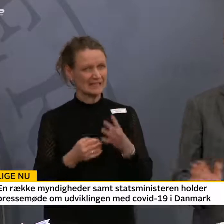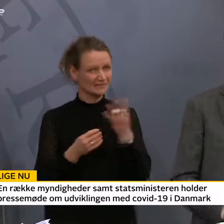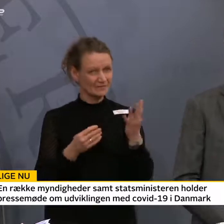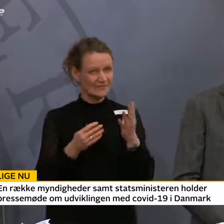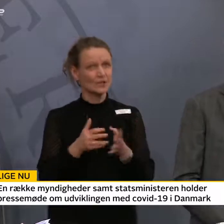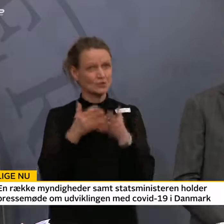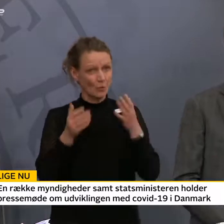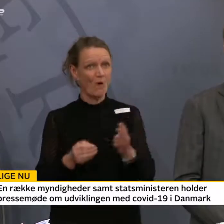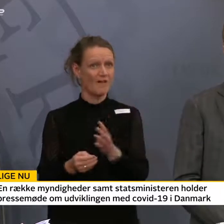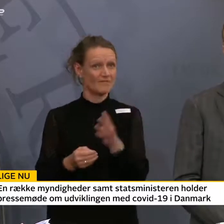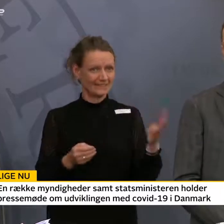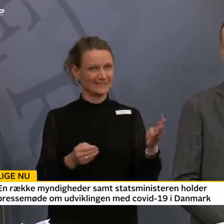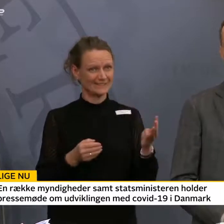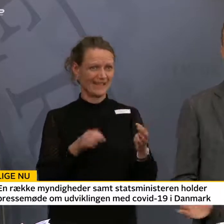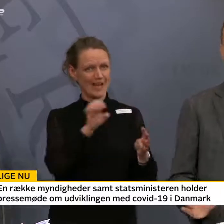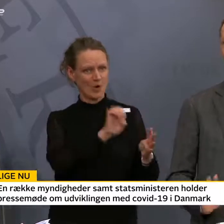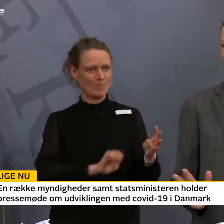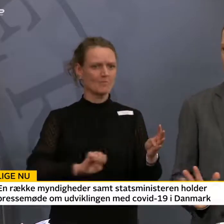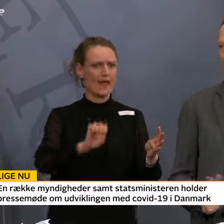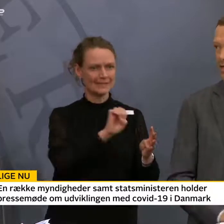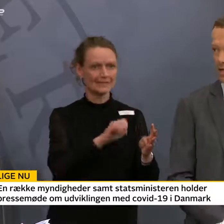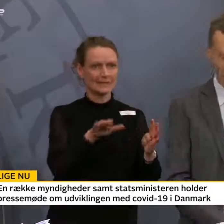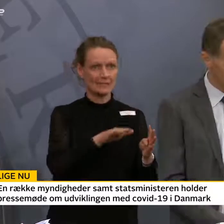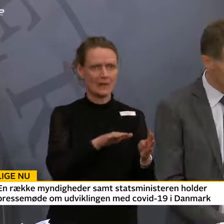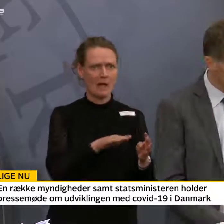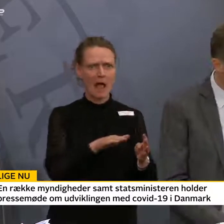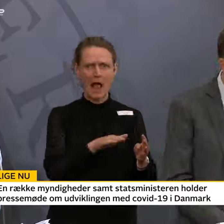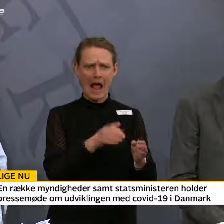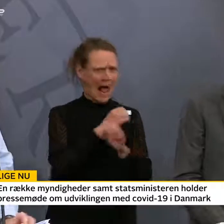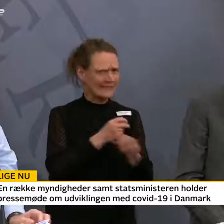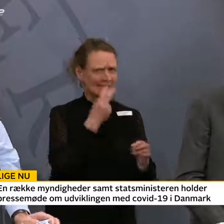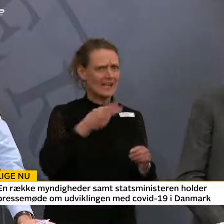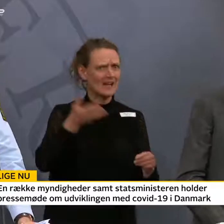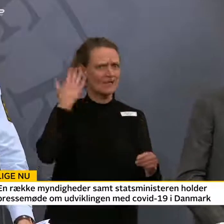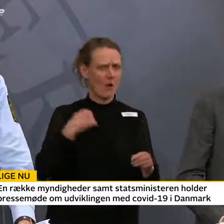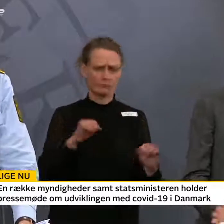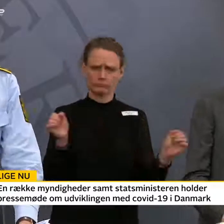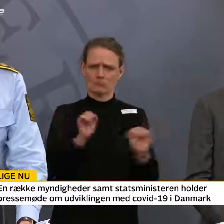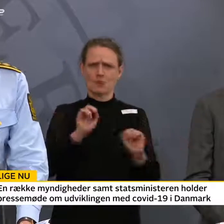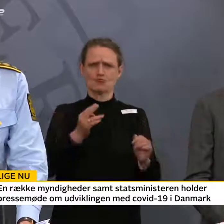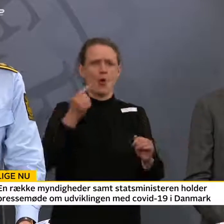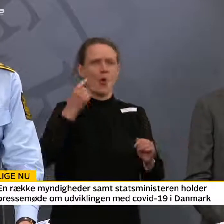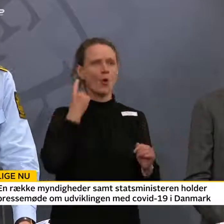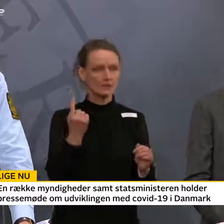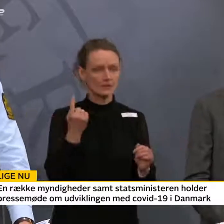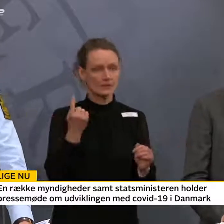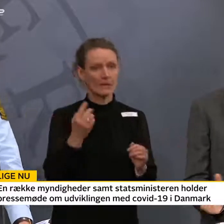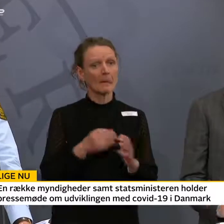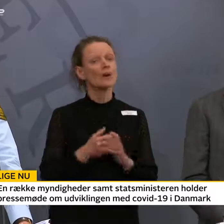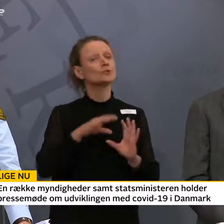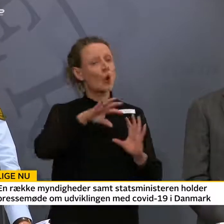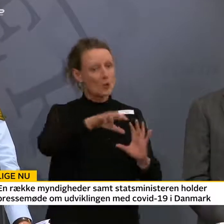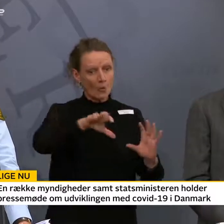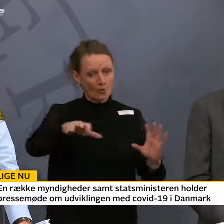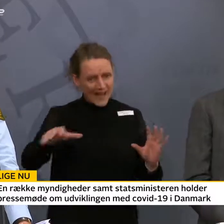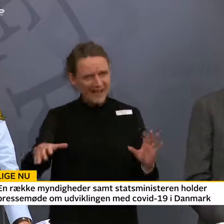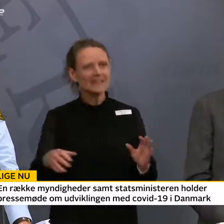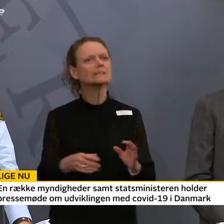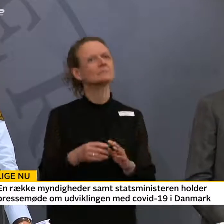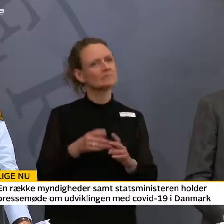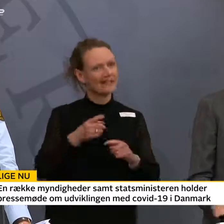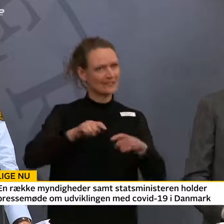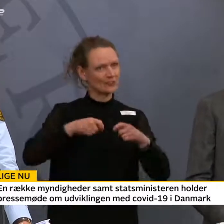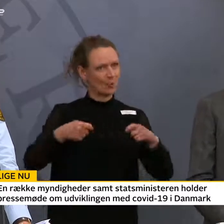lande, har vi indført rejserestriktioner overfor. Det er helt uhørt, det har vi aldrig set tidligere. Så er der lokale restriktioner, som sagt, Vietnam og Indien.